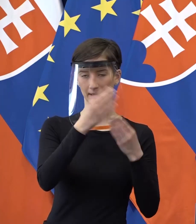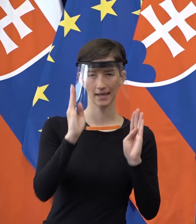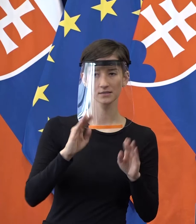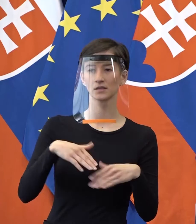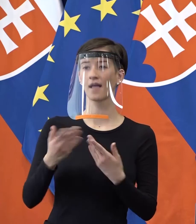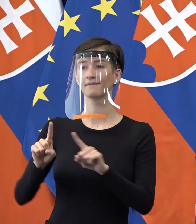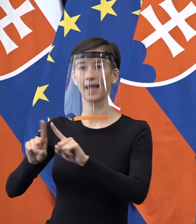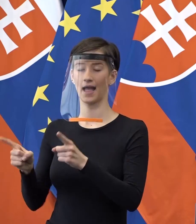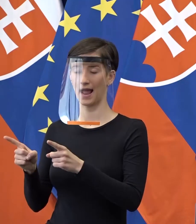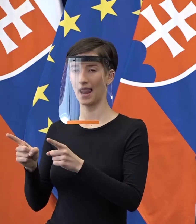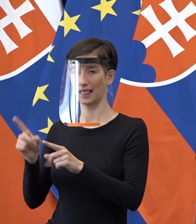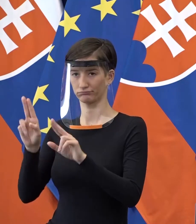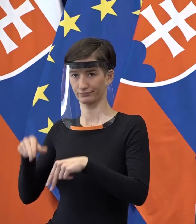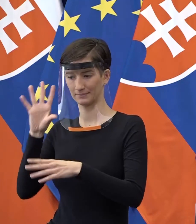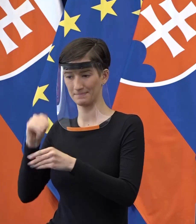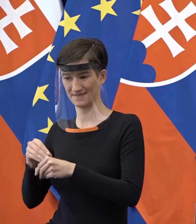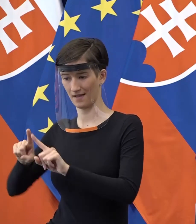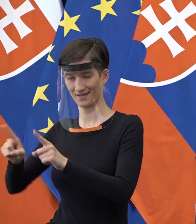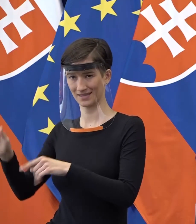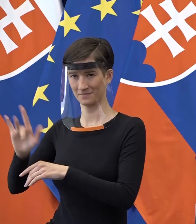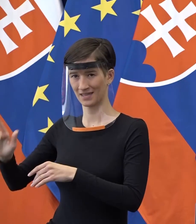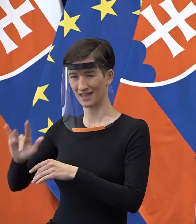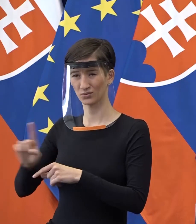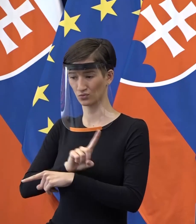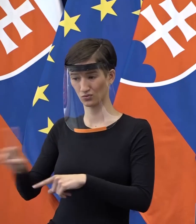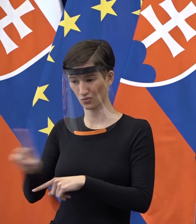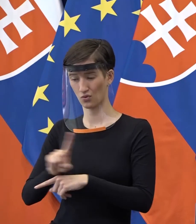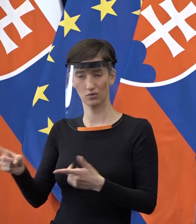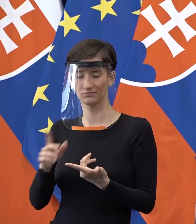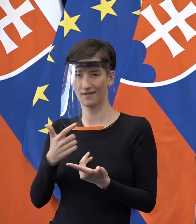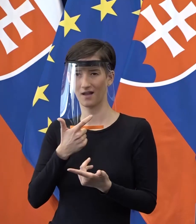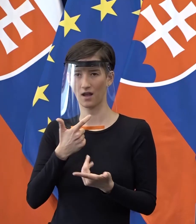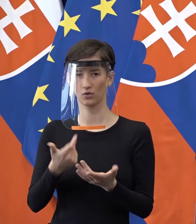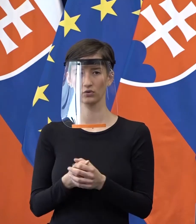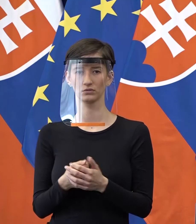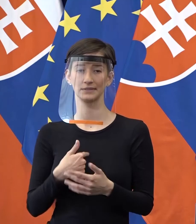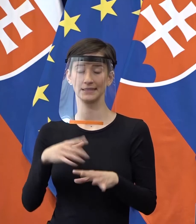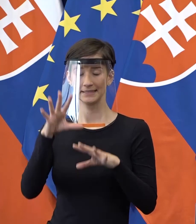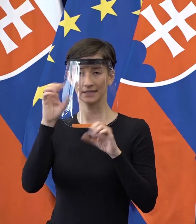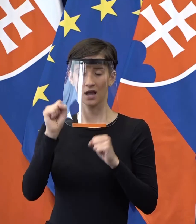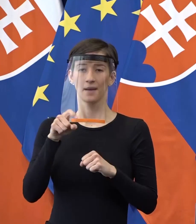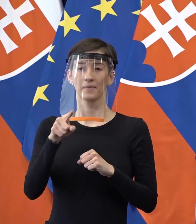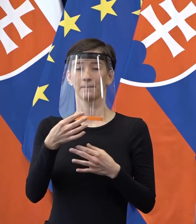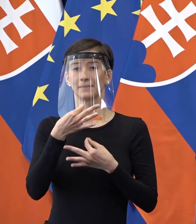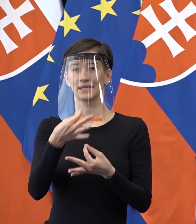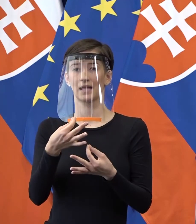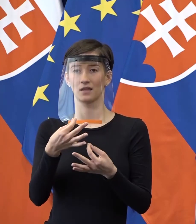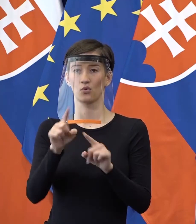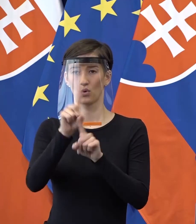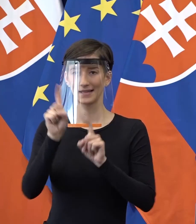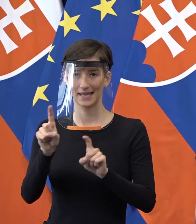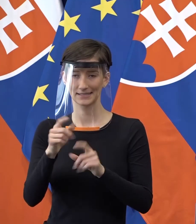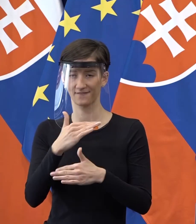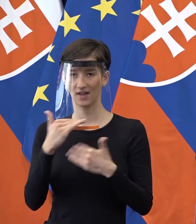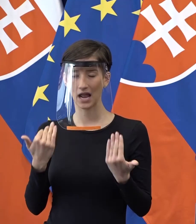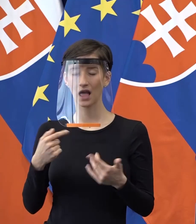ktoré vzniklo po schválení vlastne včeračom. Pani redaktorka, ja chápem, že máte prestor sa opýtať. Ja by som možno mal odpovedať, ak by som vedel